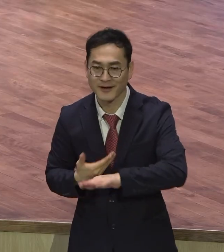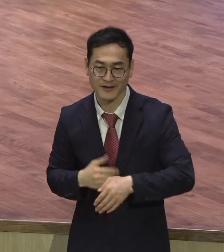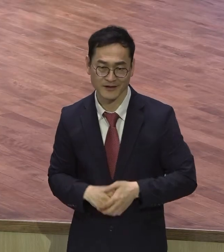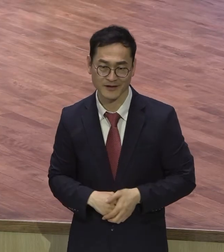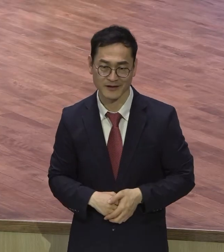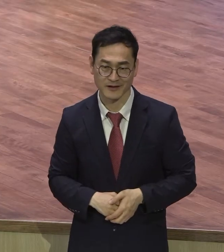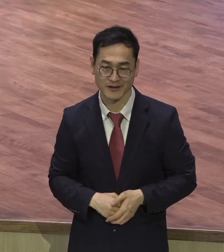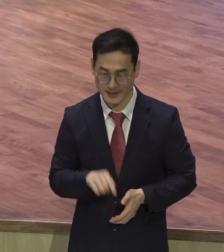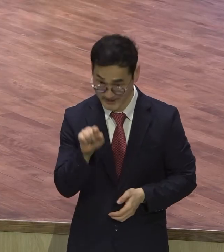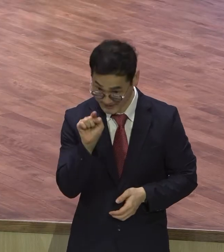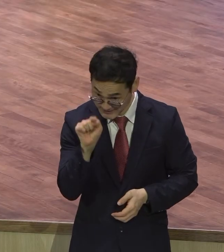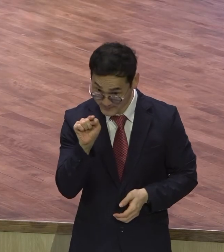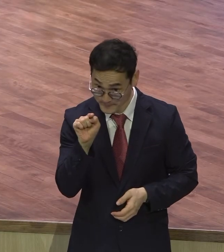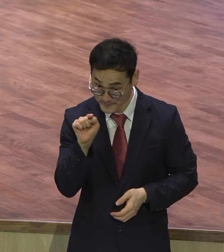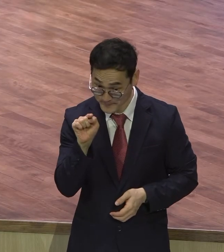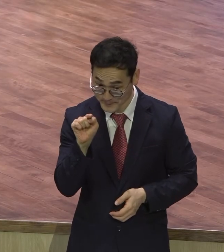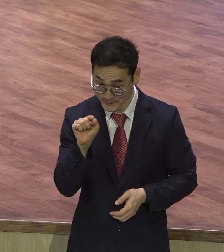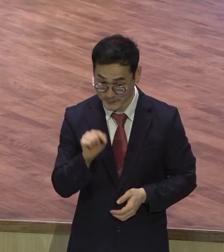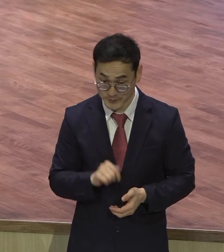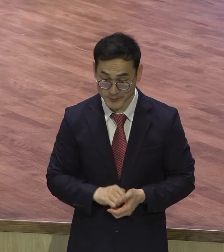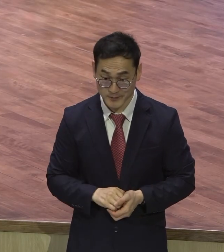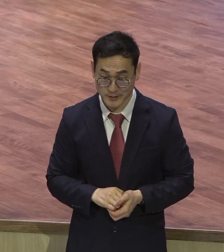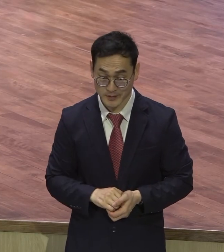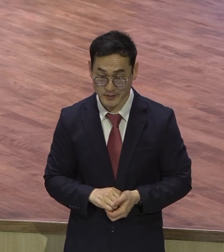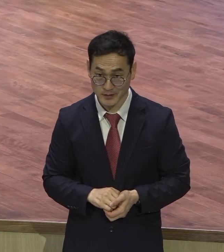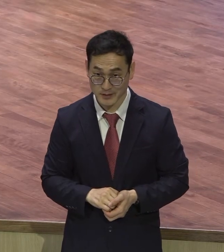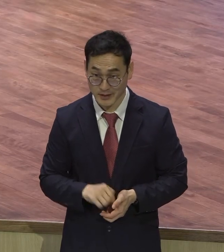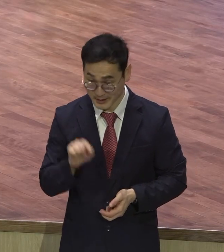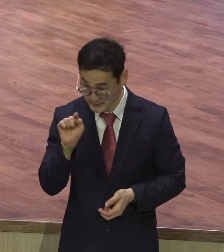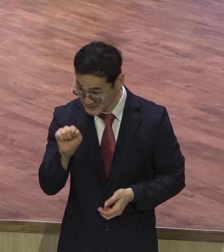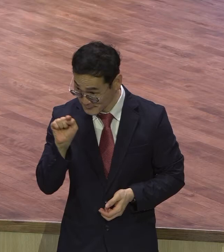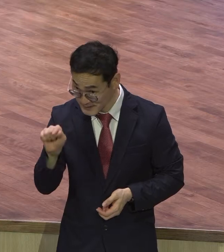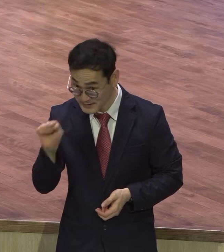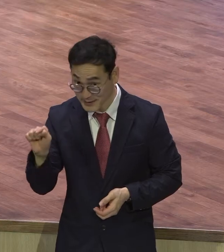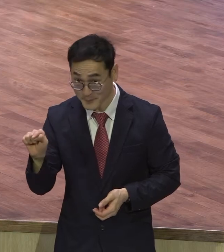파리가 똥을 샀다. 발음이 달라지. 1.1.1.